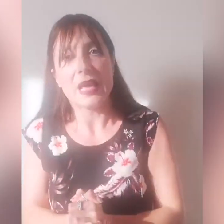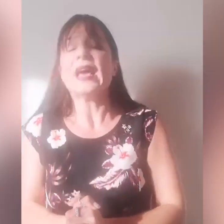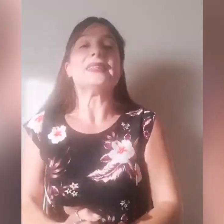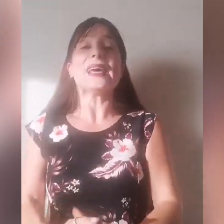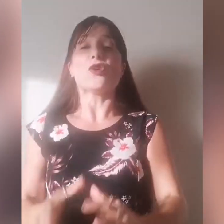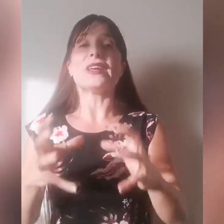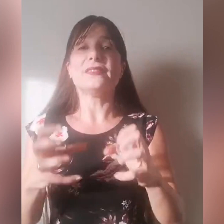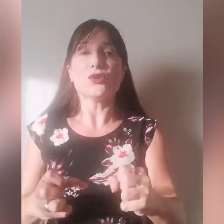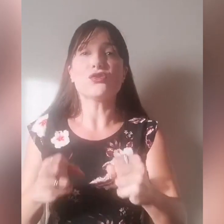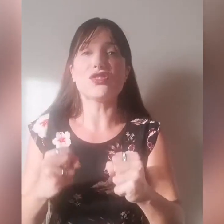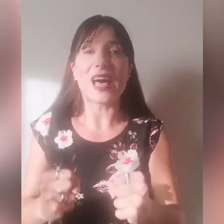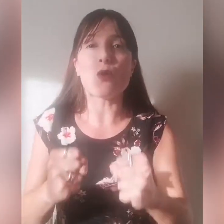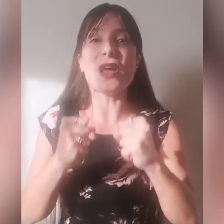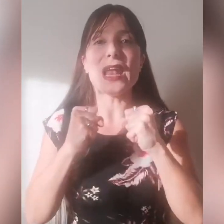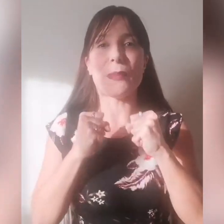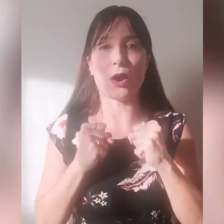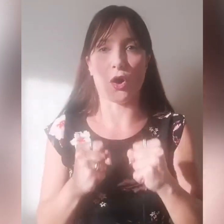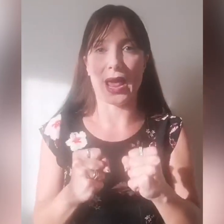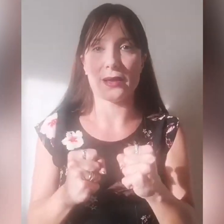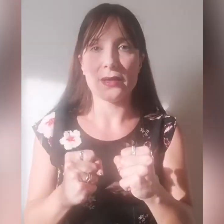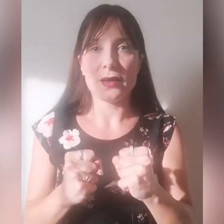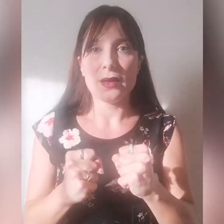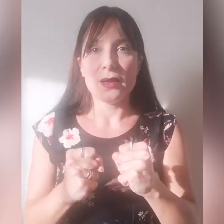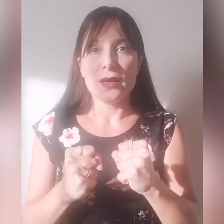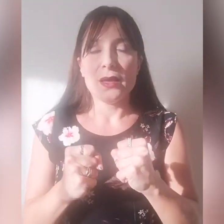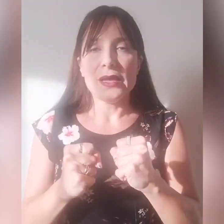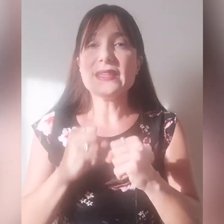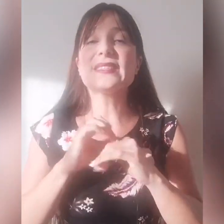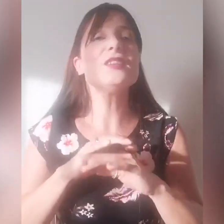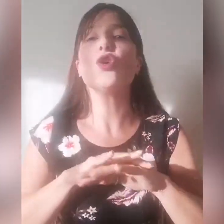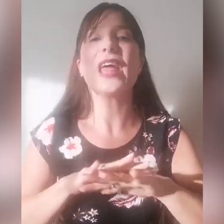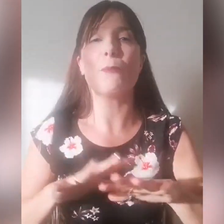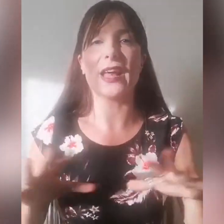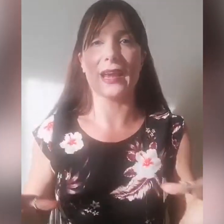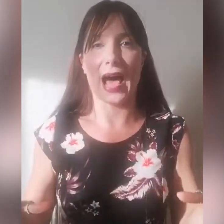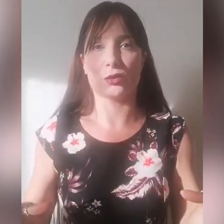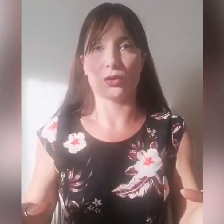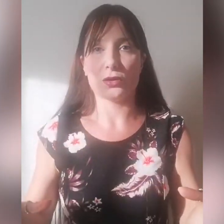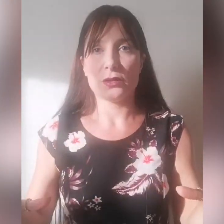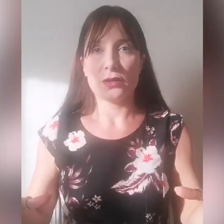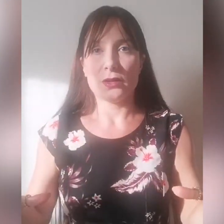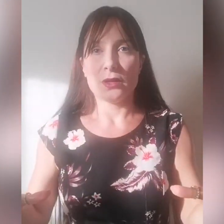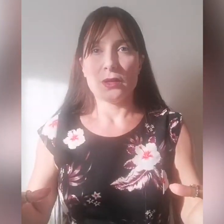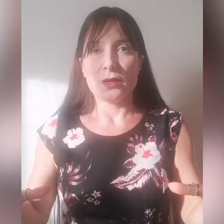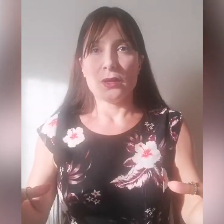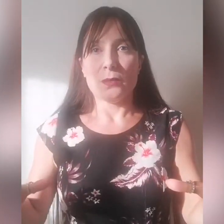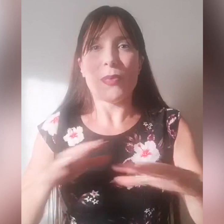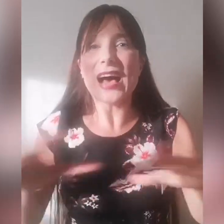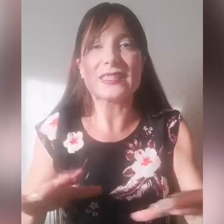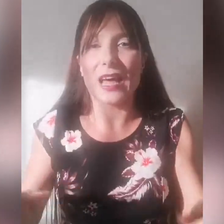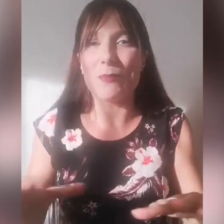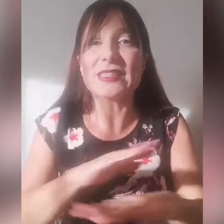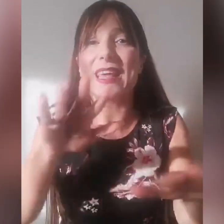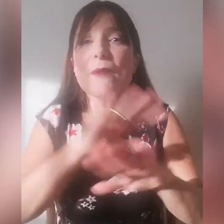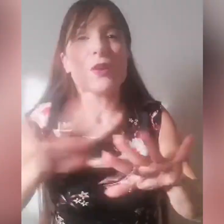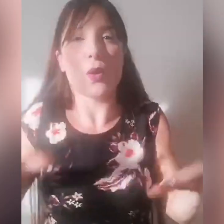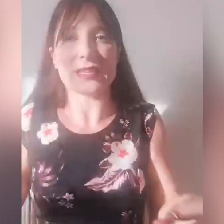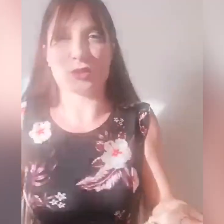ed ecco che Dio ci dà quella parola, il Signore ha parlato, basta, basterebbe questo,